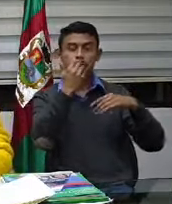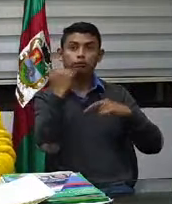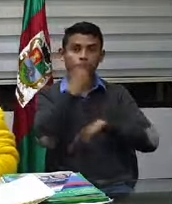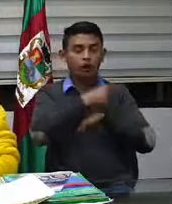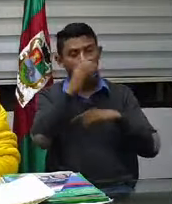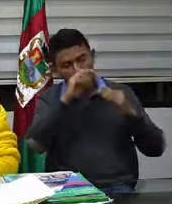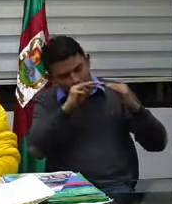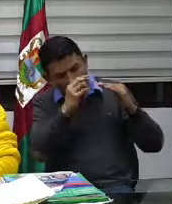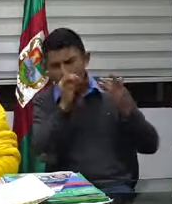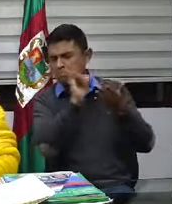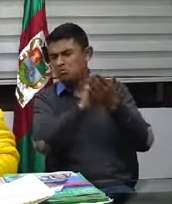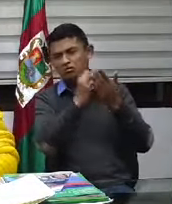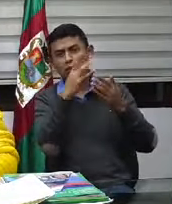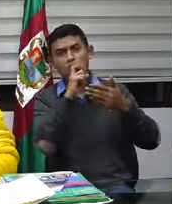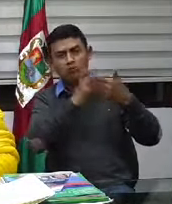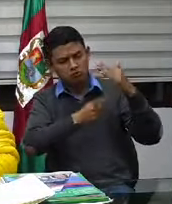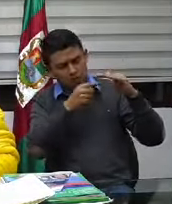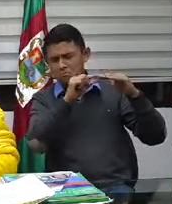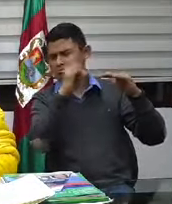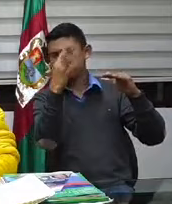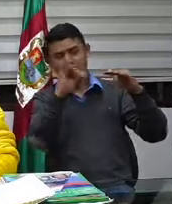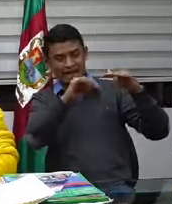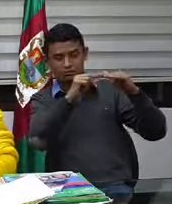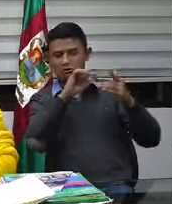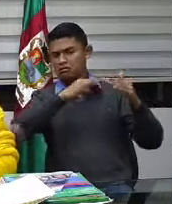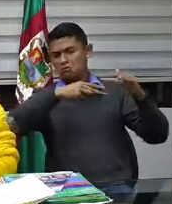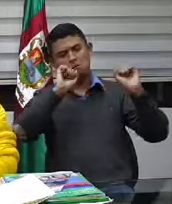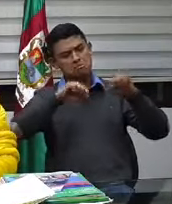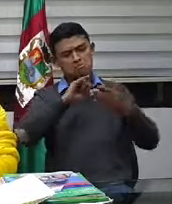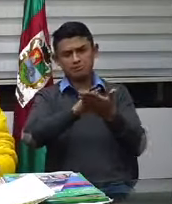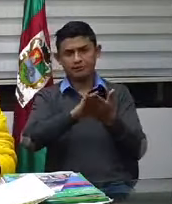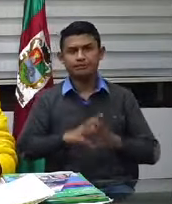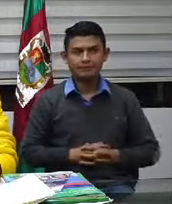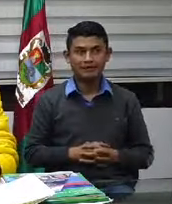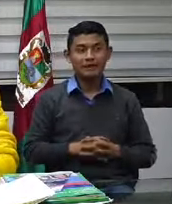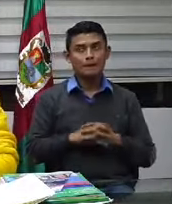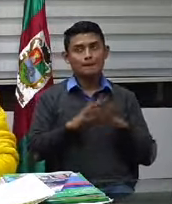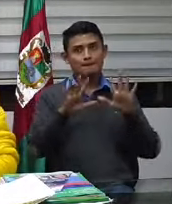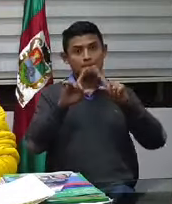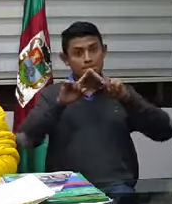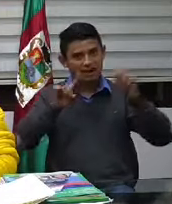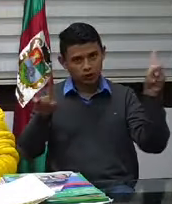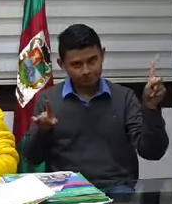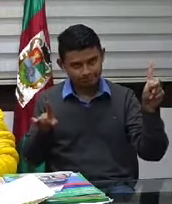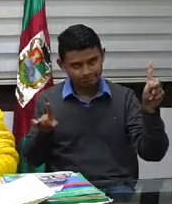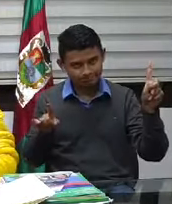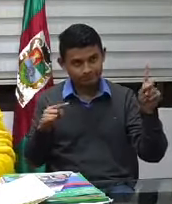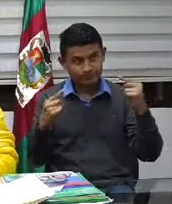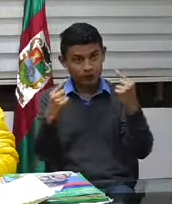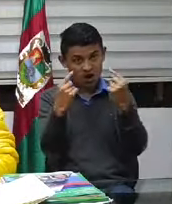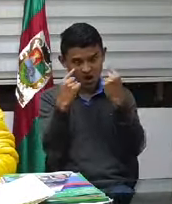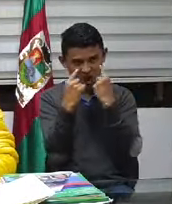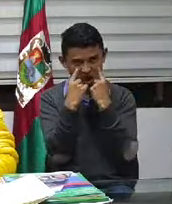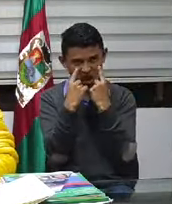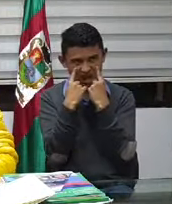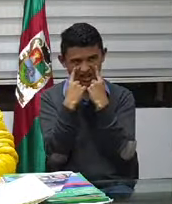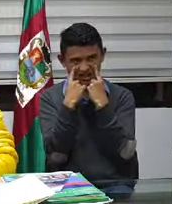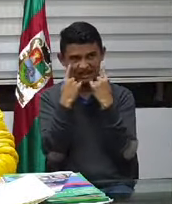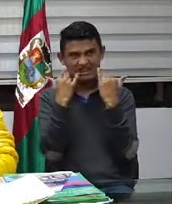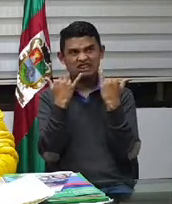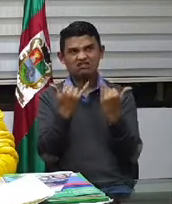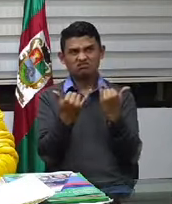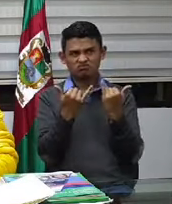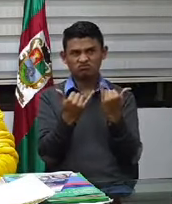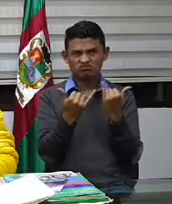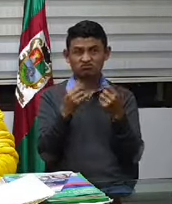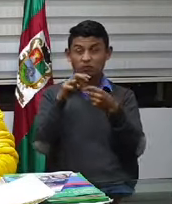excusan la palabra, seguimos igual. Pero ¿qué vamos a hacer? Y hoy lo concretamos con las empresas de servicios de transporte